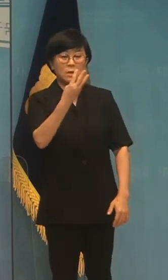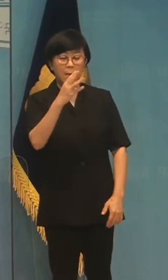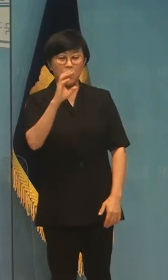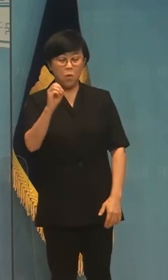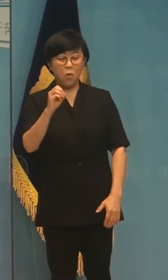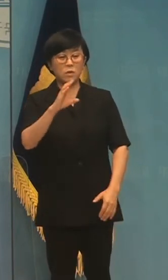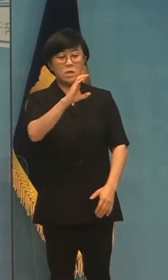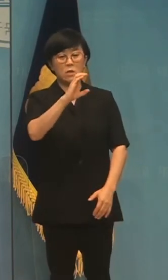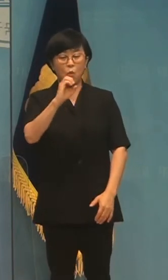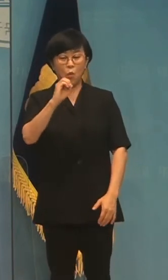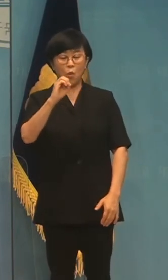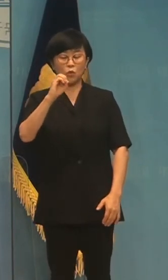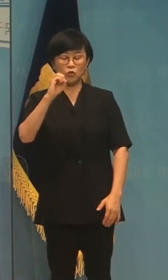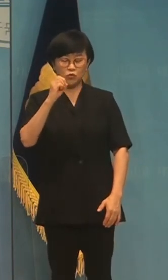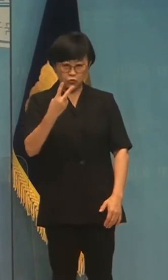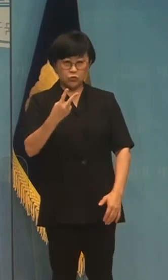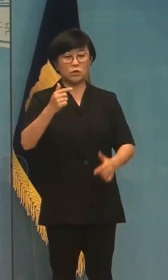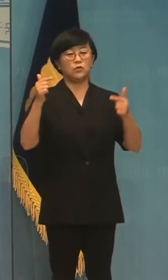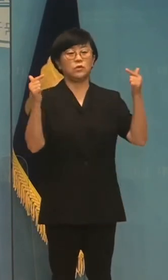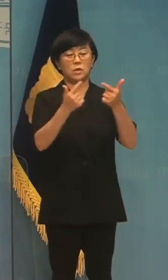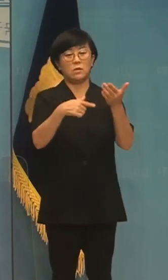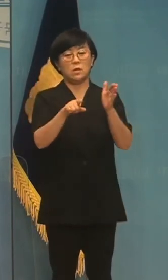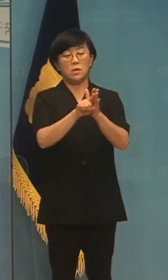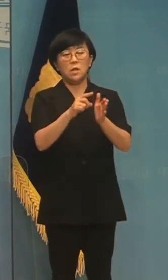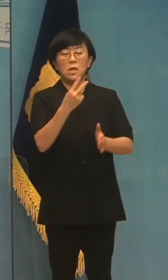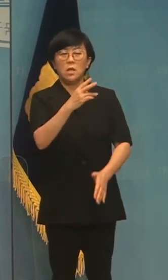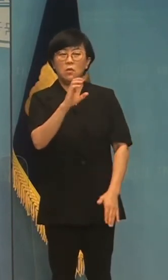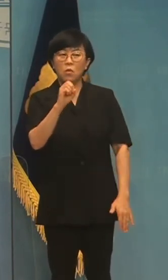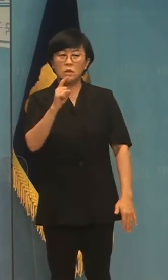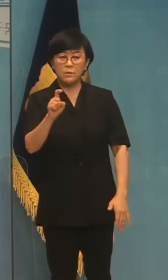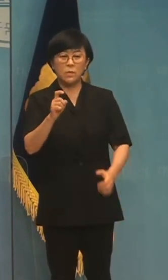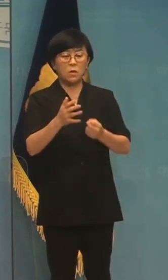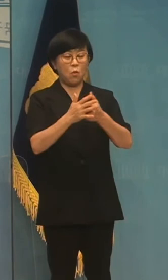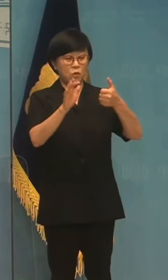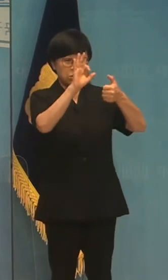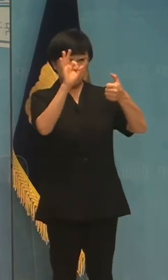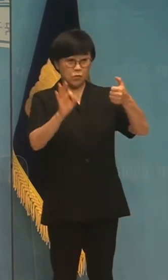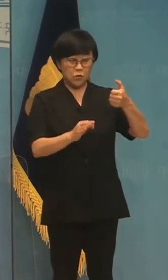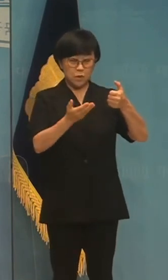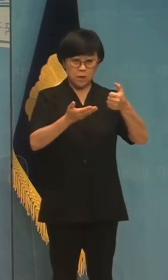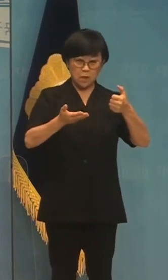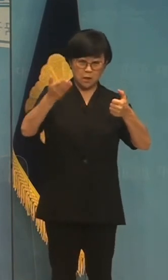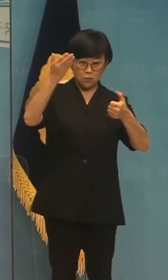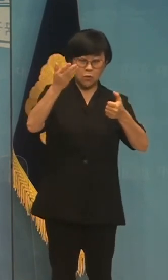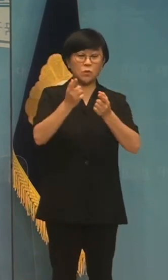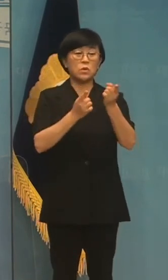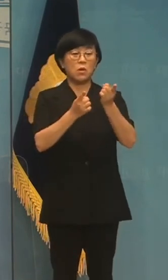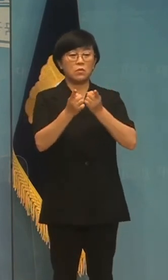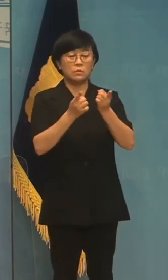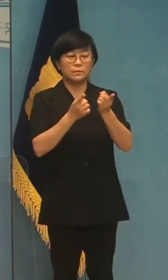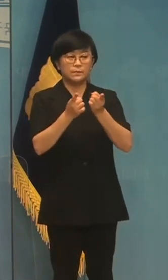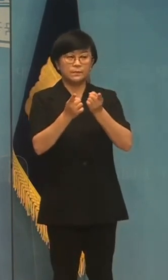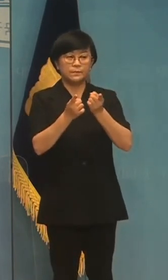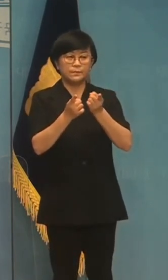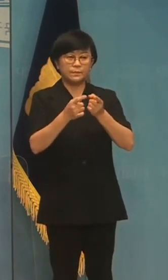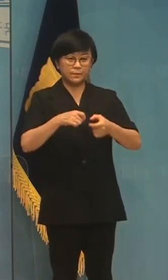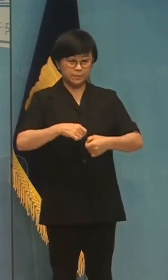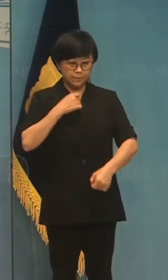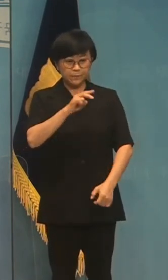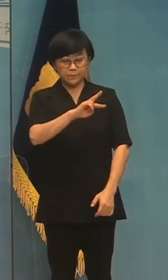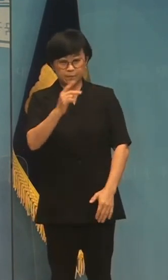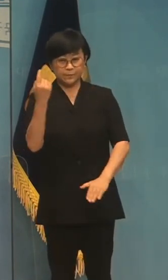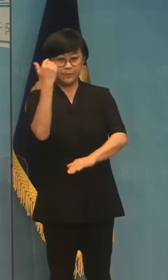원칭가스 감축 목표를 2010년 대비 50% 이상 상향 조정하고 정의로운